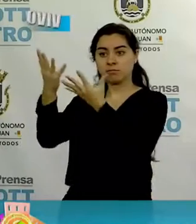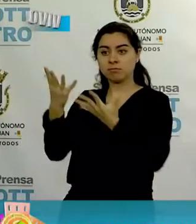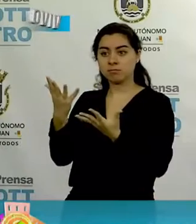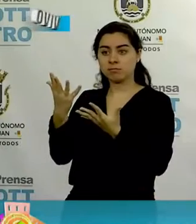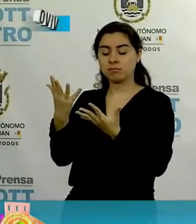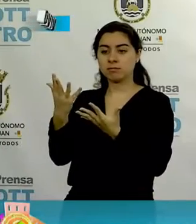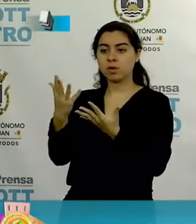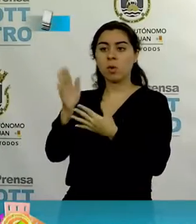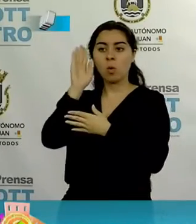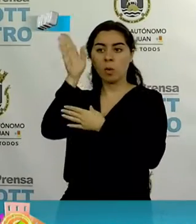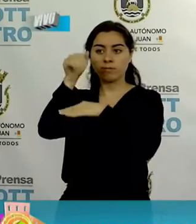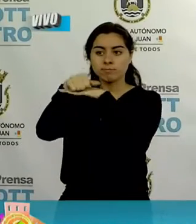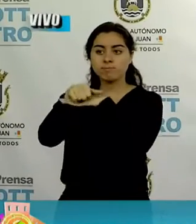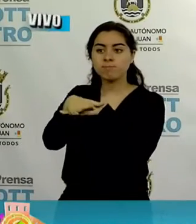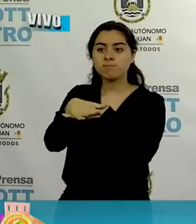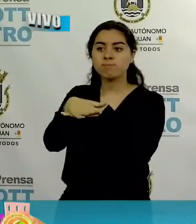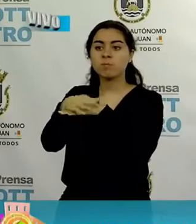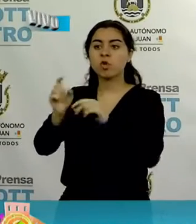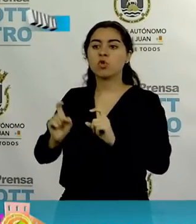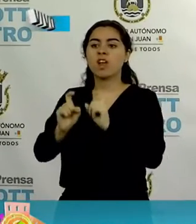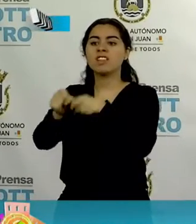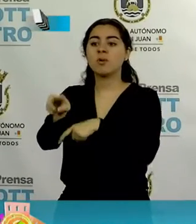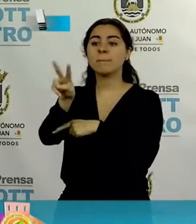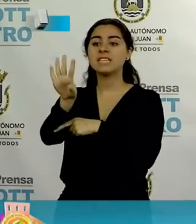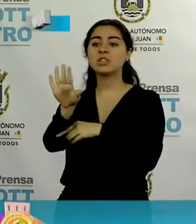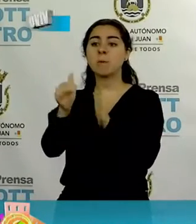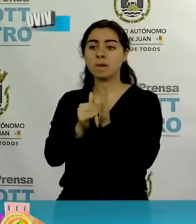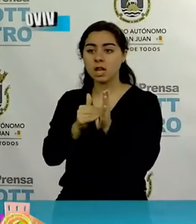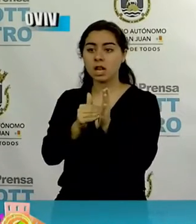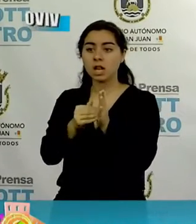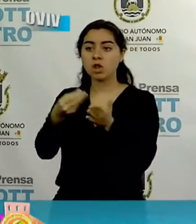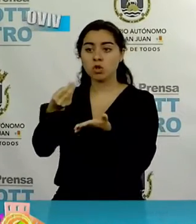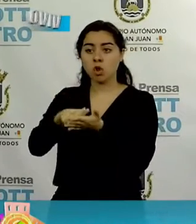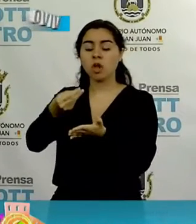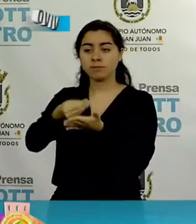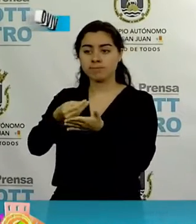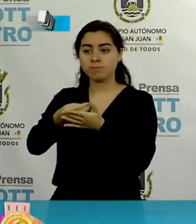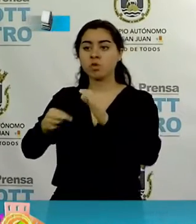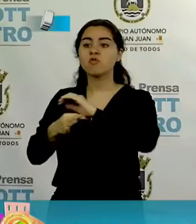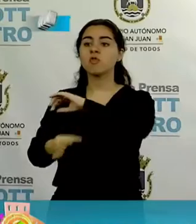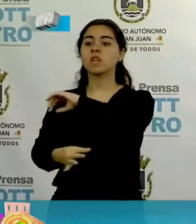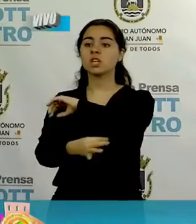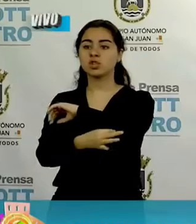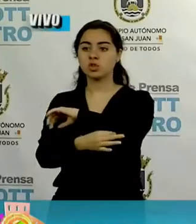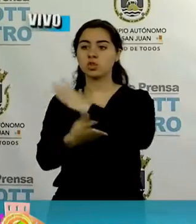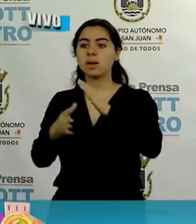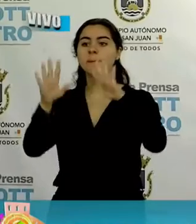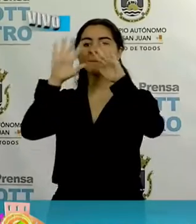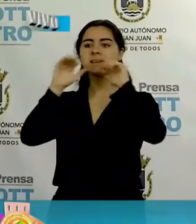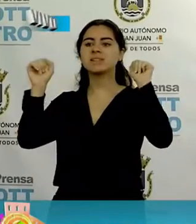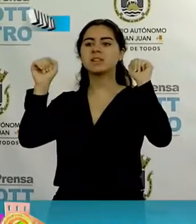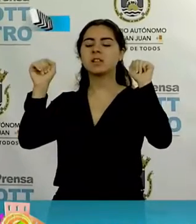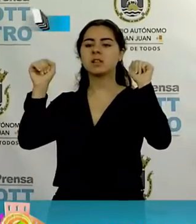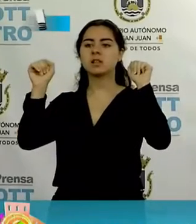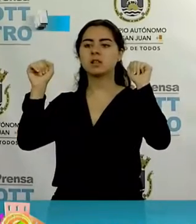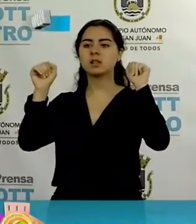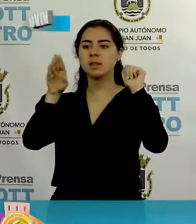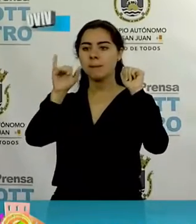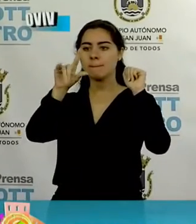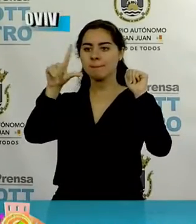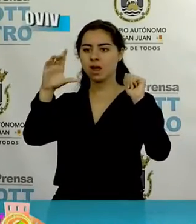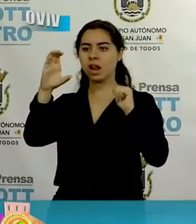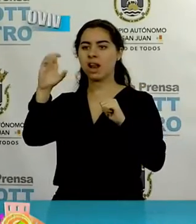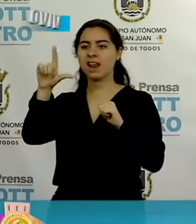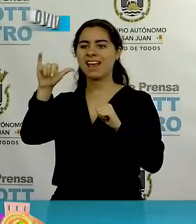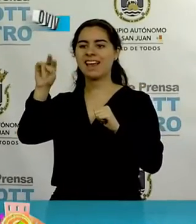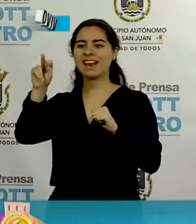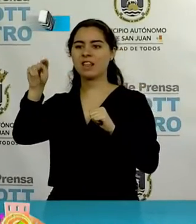instancia va a enviar un donativo de 25 mil dólares. La fundación del presidente Bill Clinton